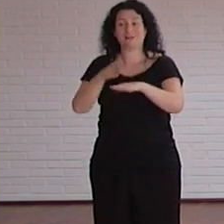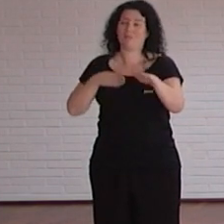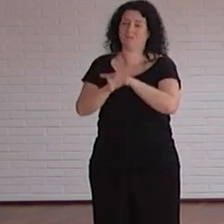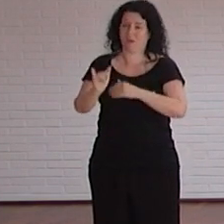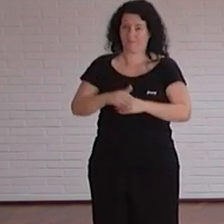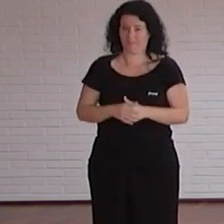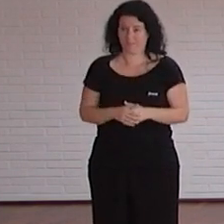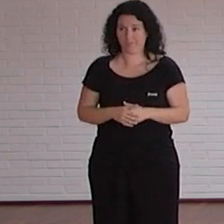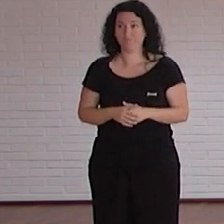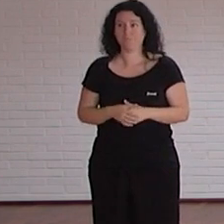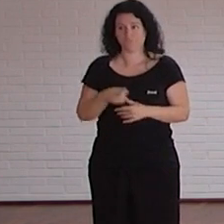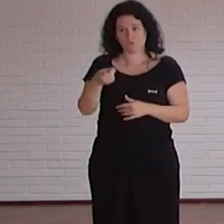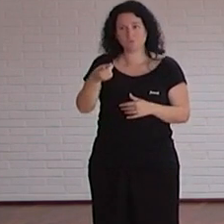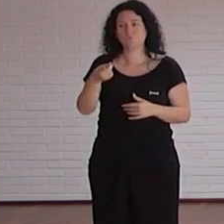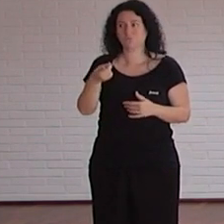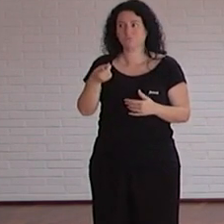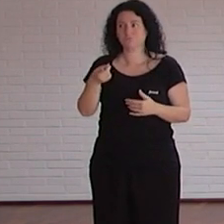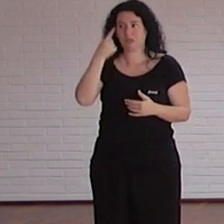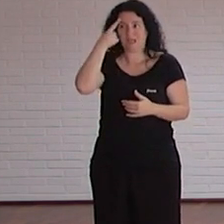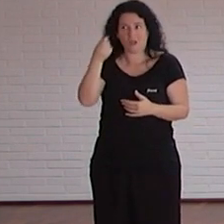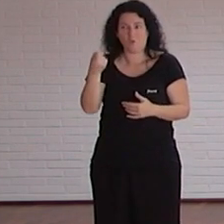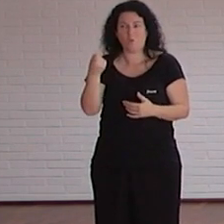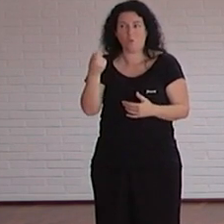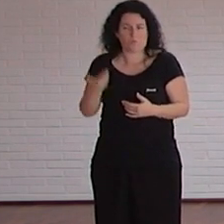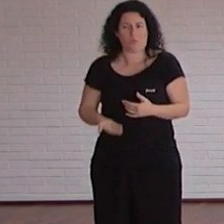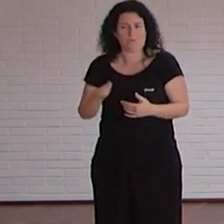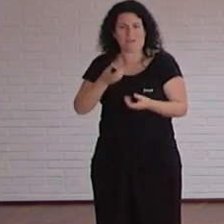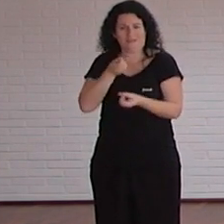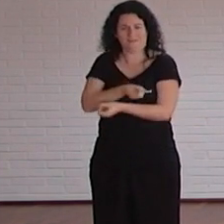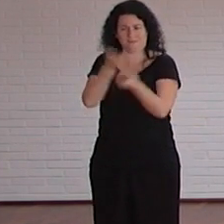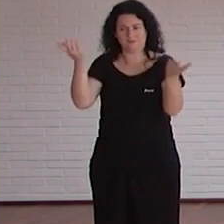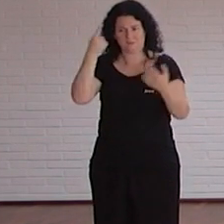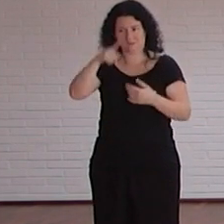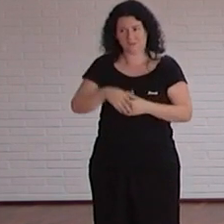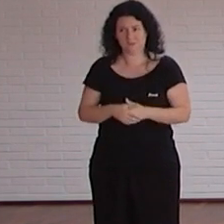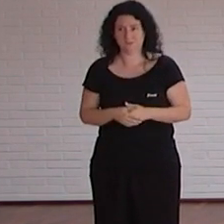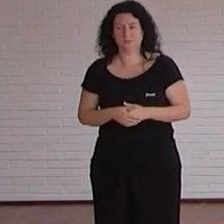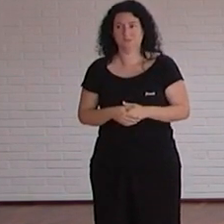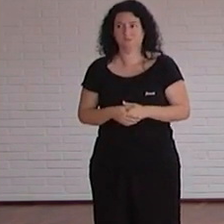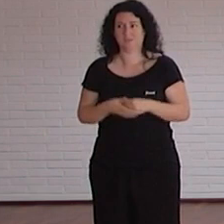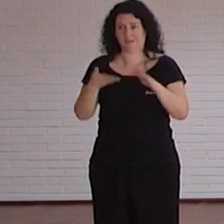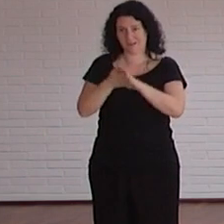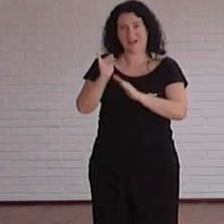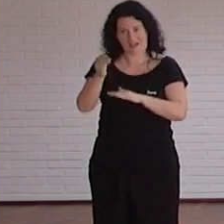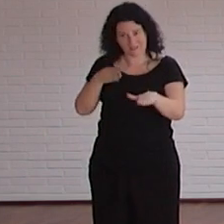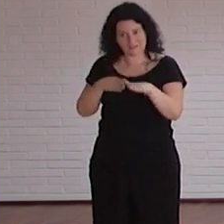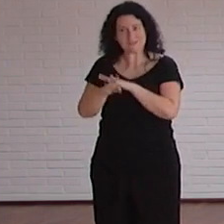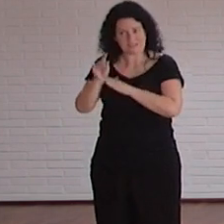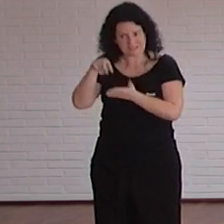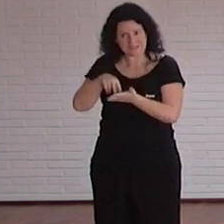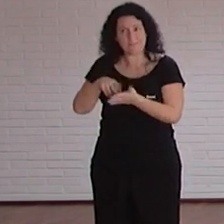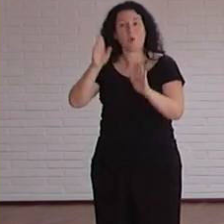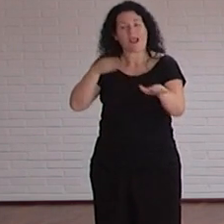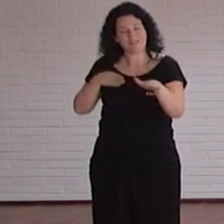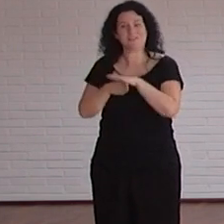y eso nos parece relevante o sea no es solo el hecho de que estén que han estado siempre sino que sean